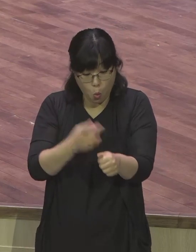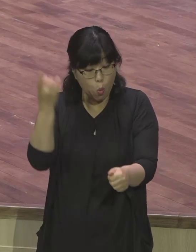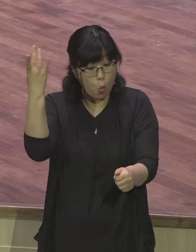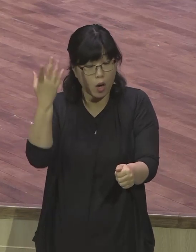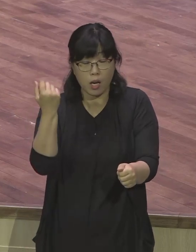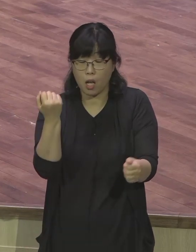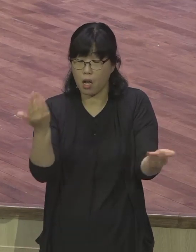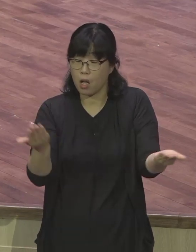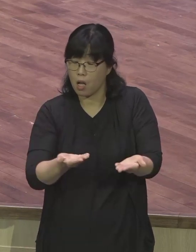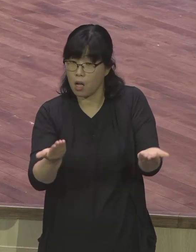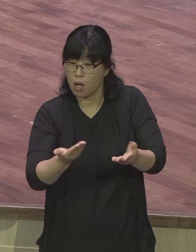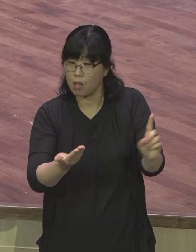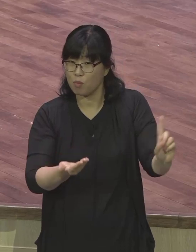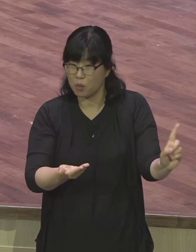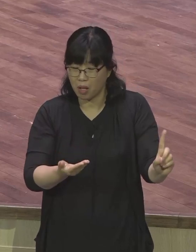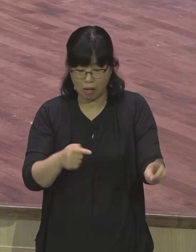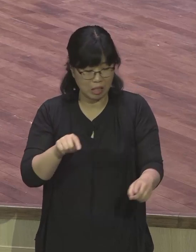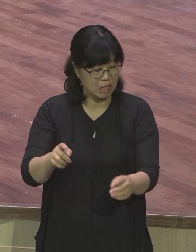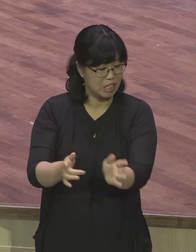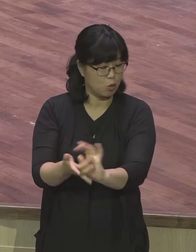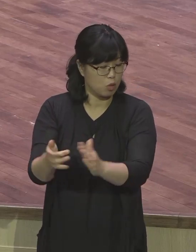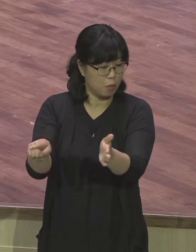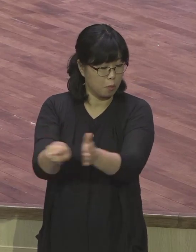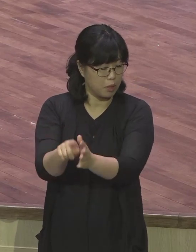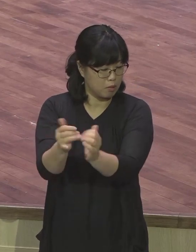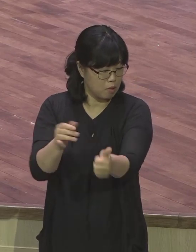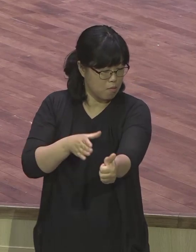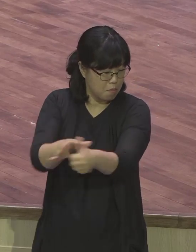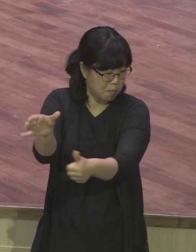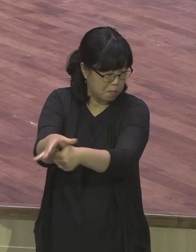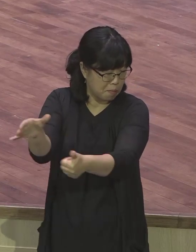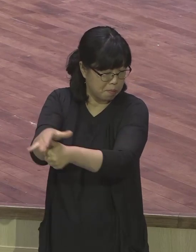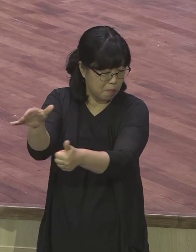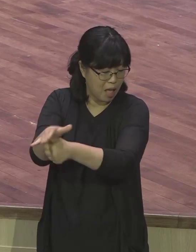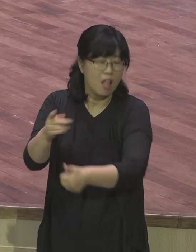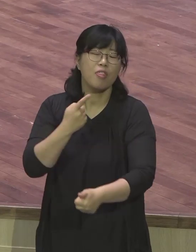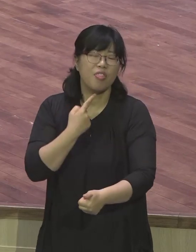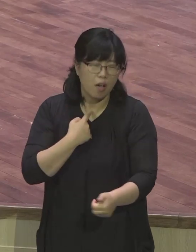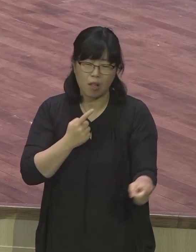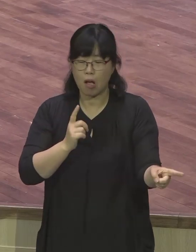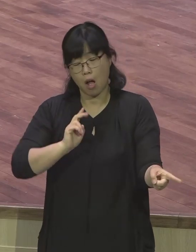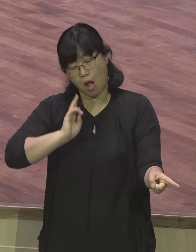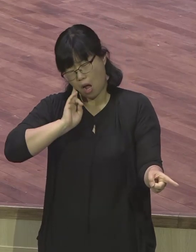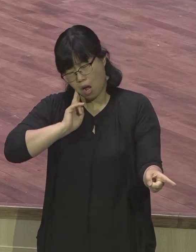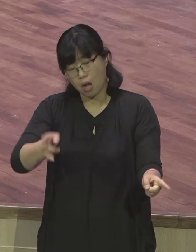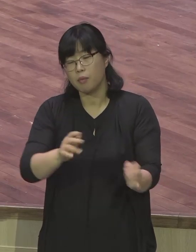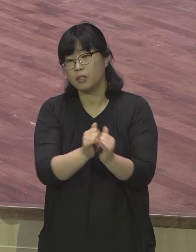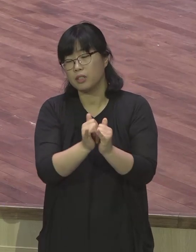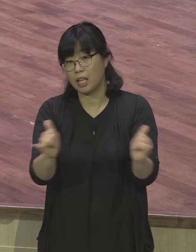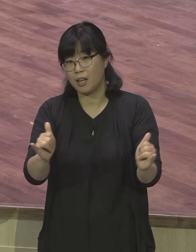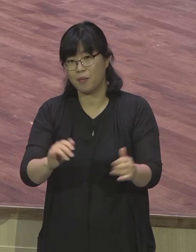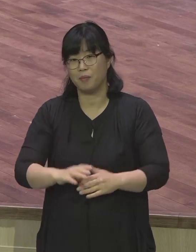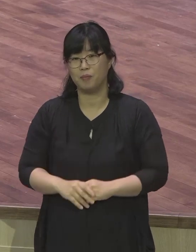중에 가장 잔인했던 사람이었고 그래서 1절 말씀을 보면 사울이 주의